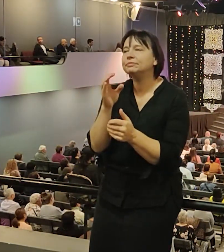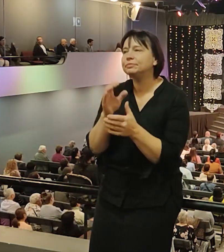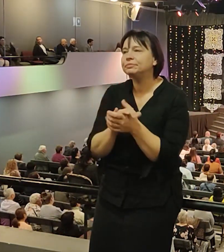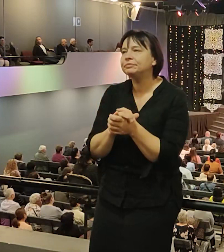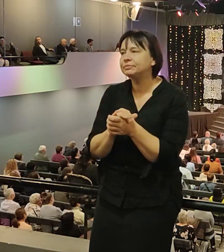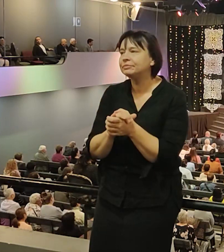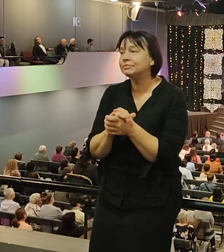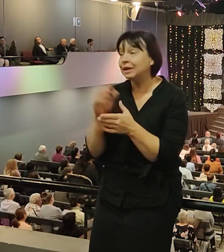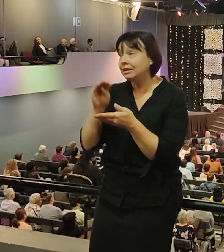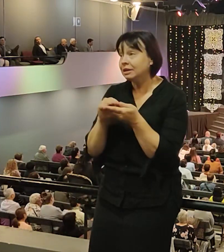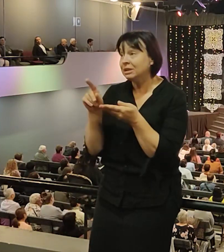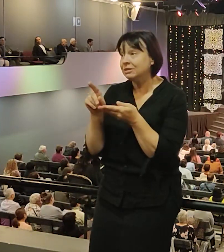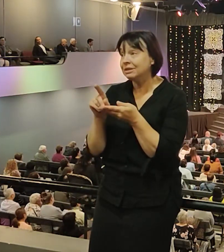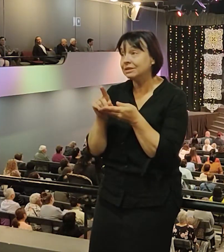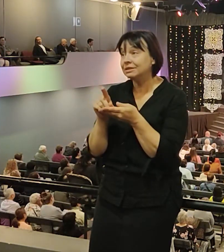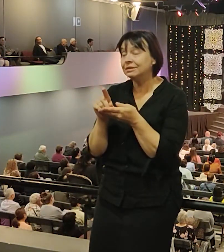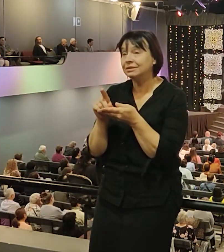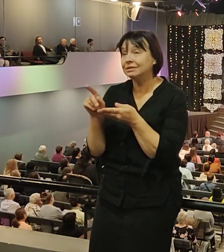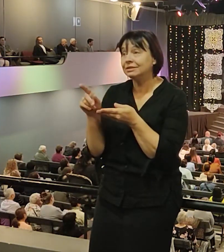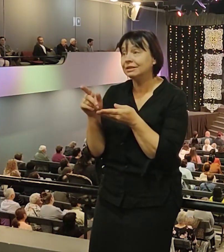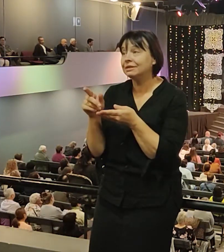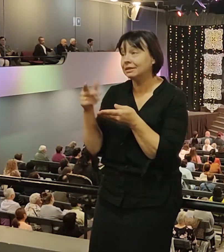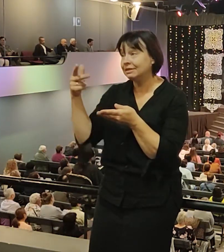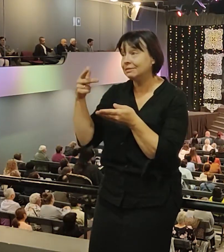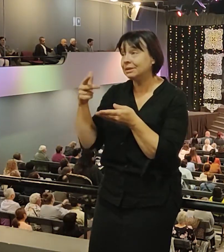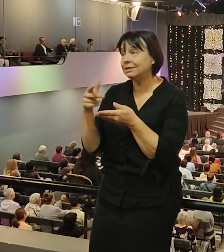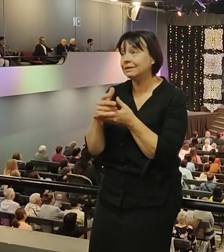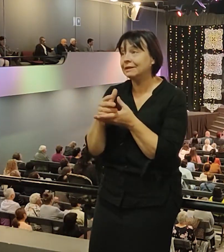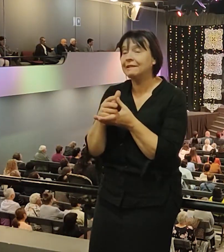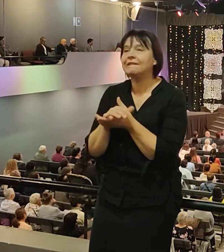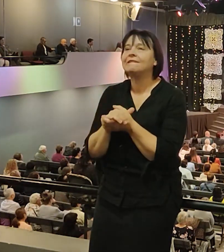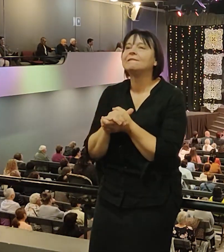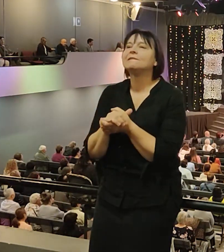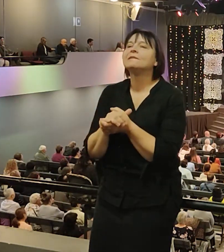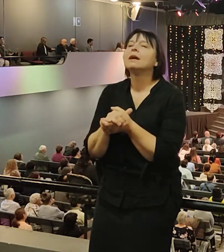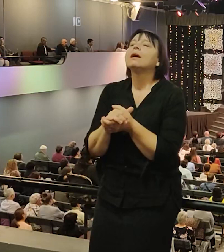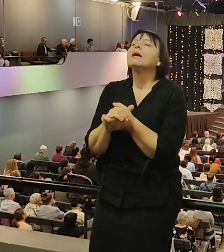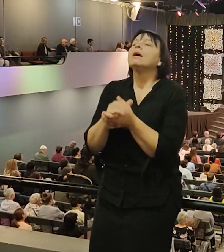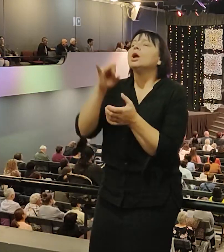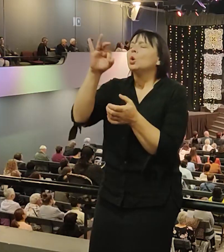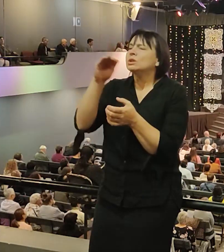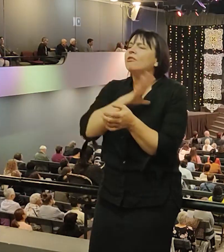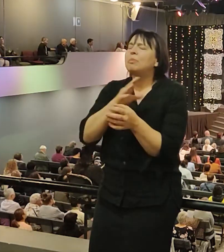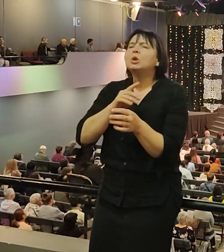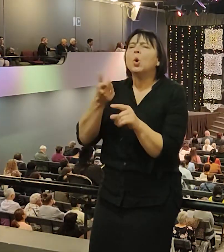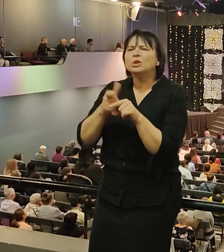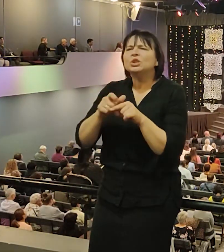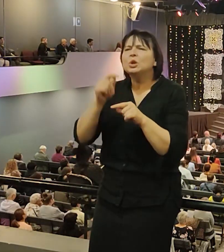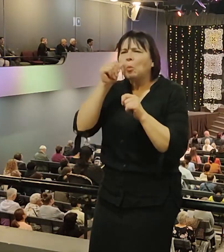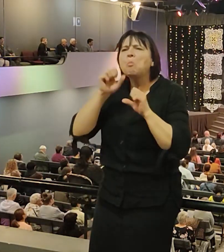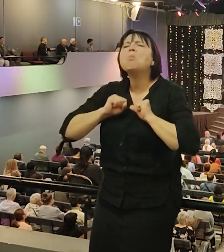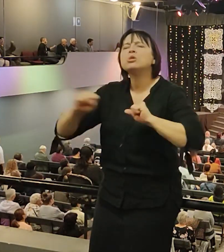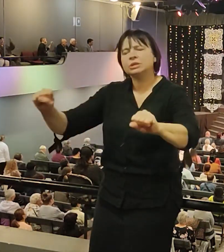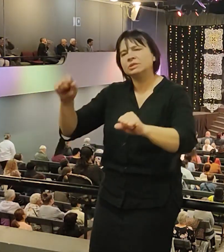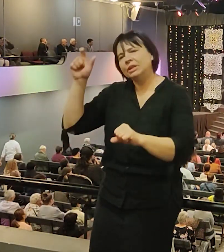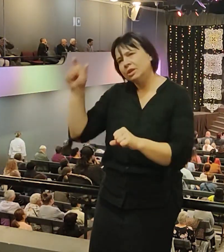милосердным человеком. Иосиф, аримафии, был мужественным человеком. И решайте сами,